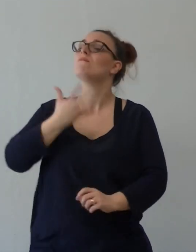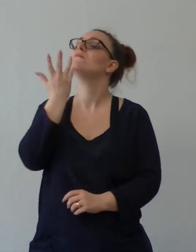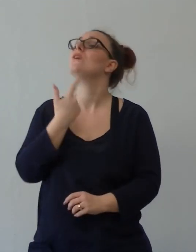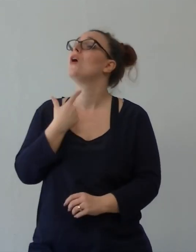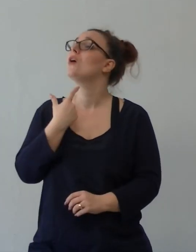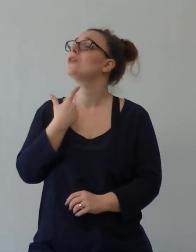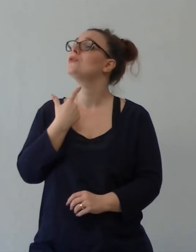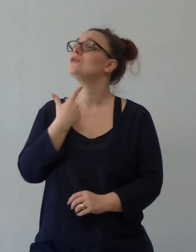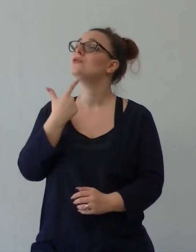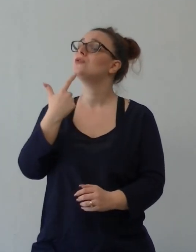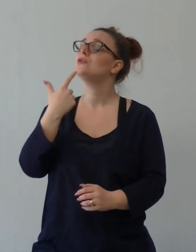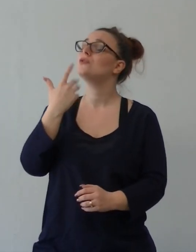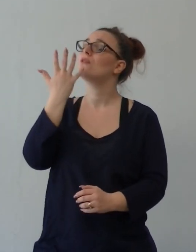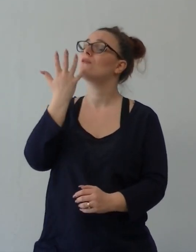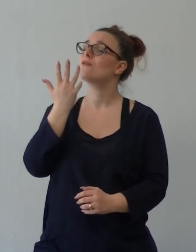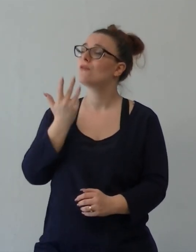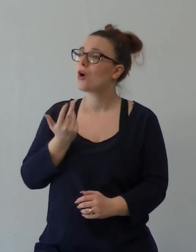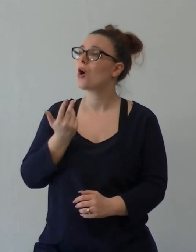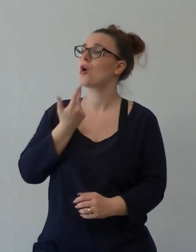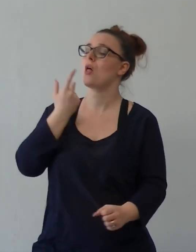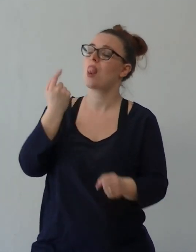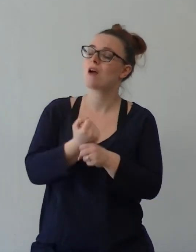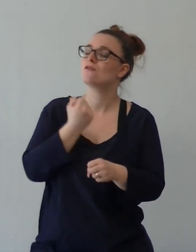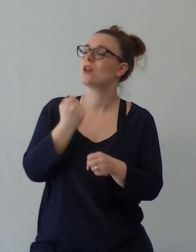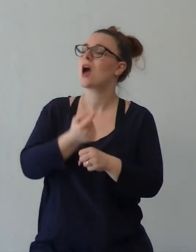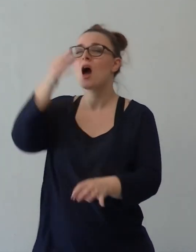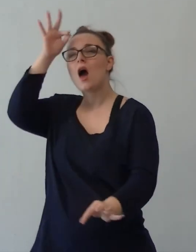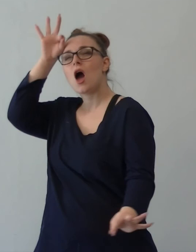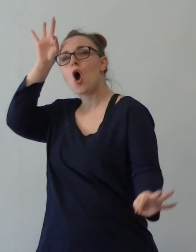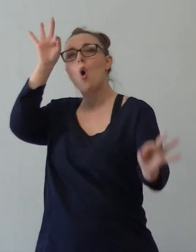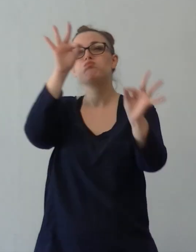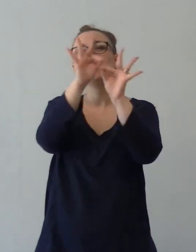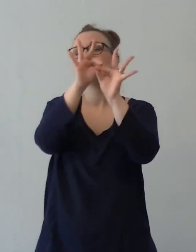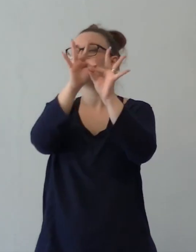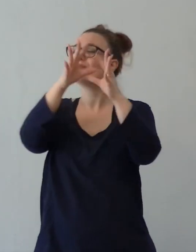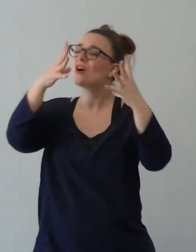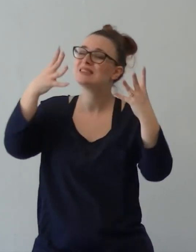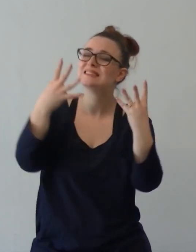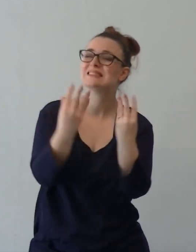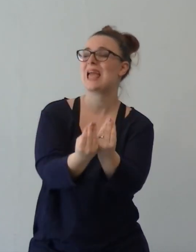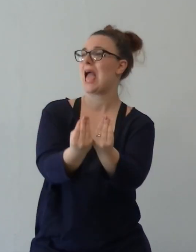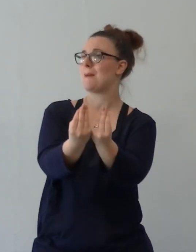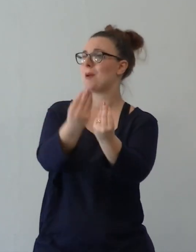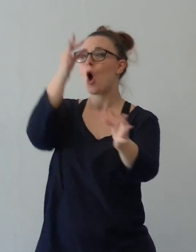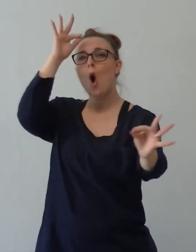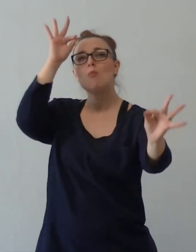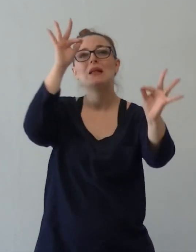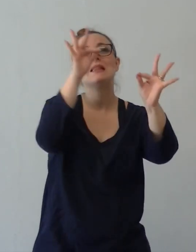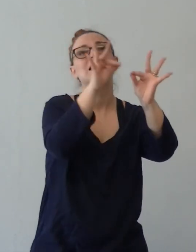ti prometto che lavorerò per unità con gli altri miei besti, imparerò ad